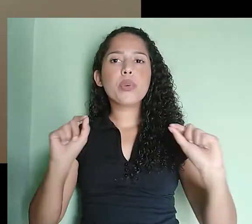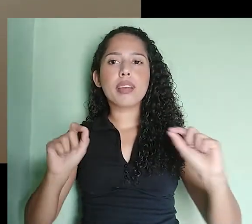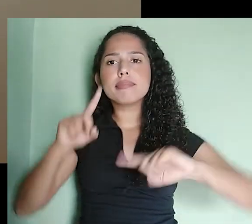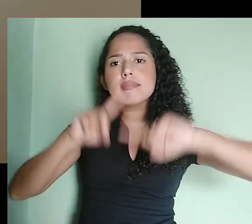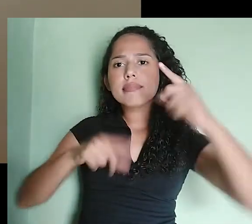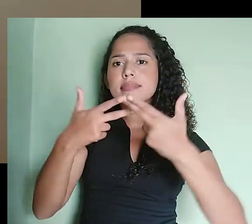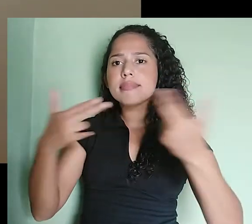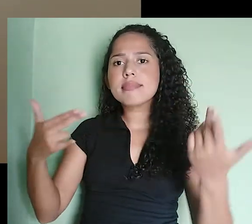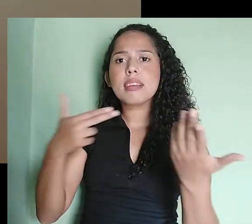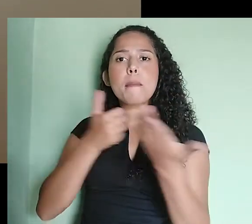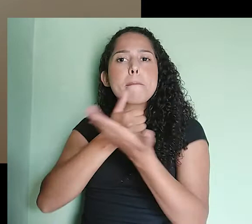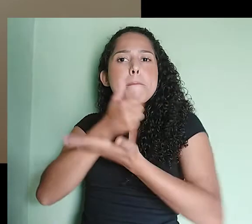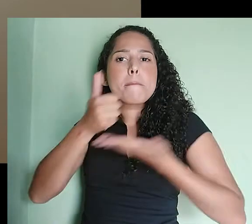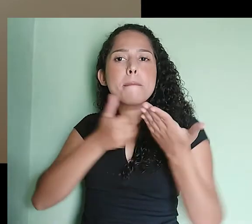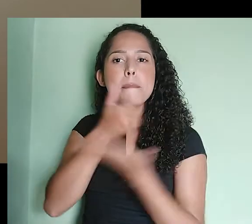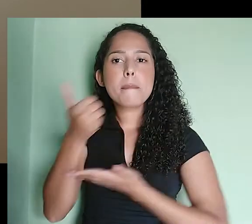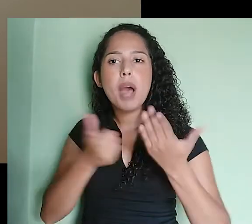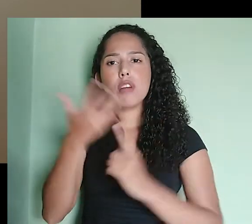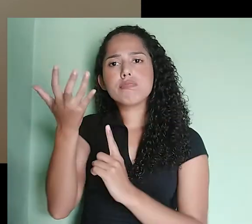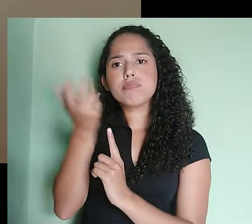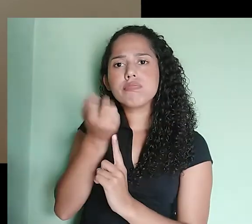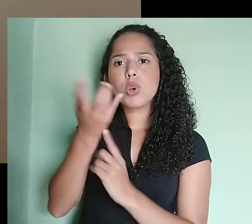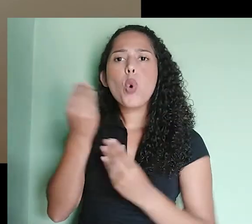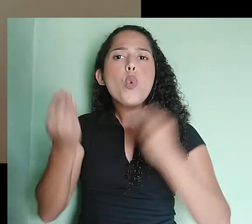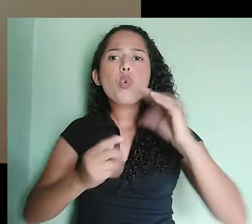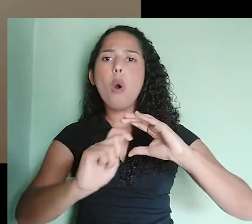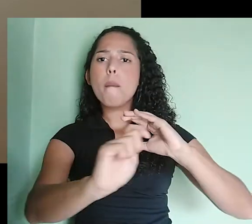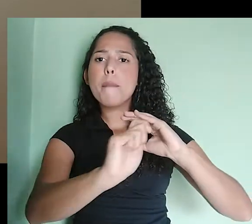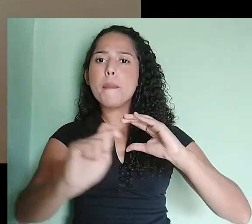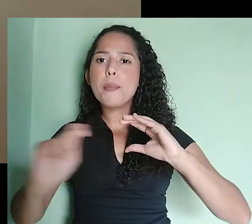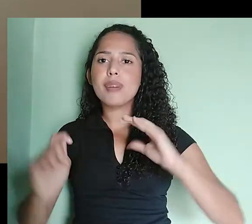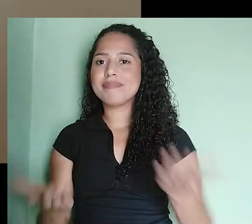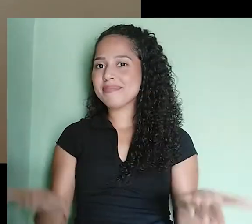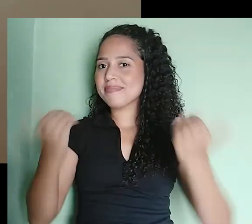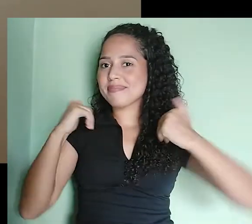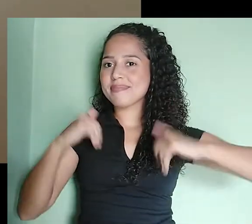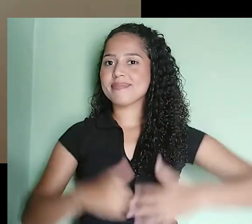equipamentos básicos de gravação e como conectá-los. Vamos lá?